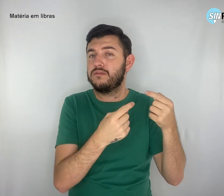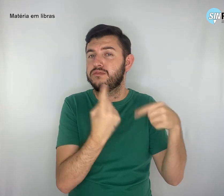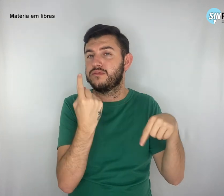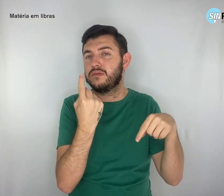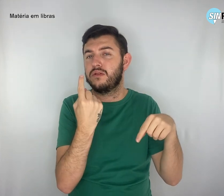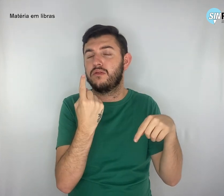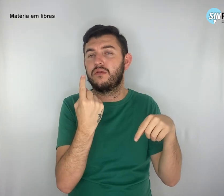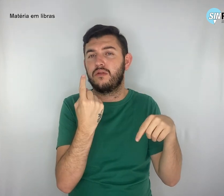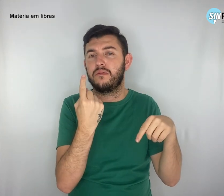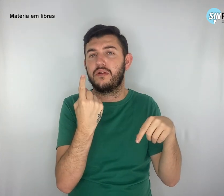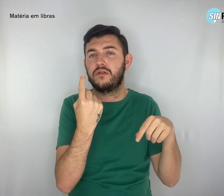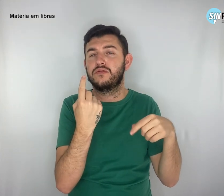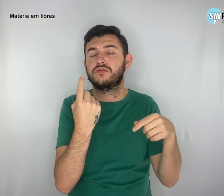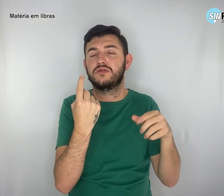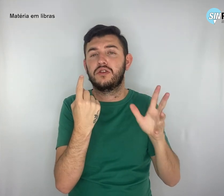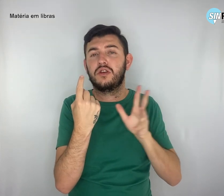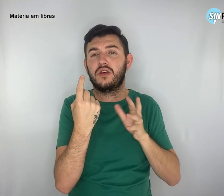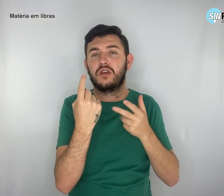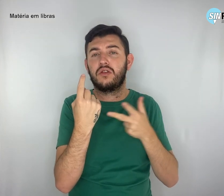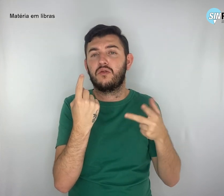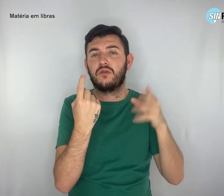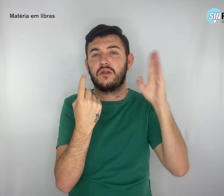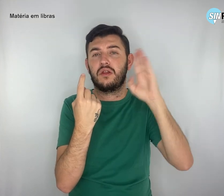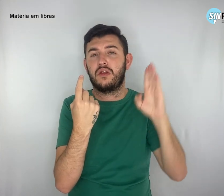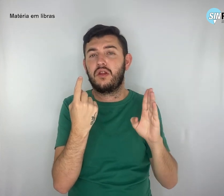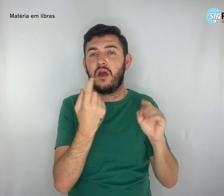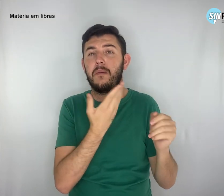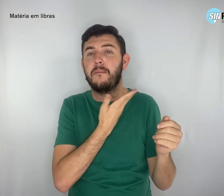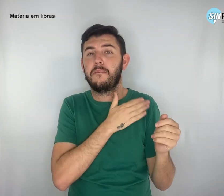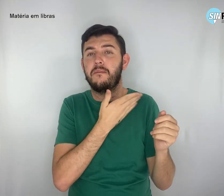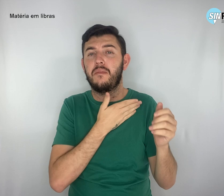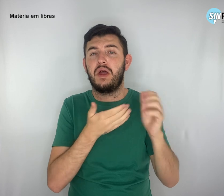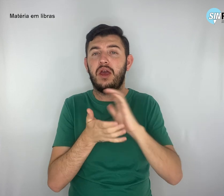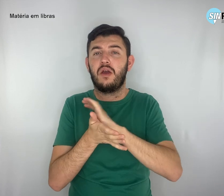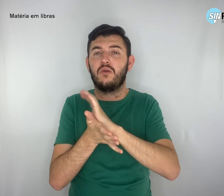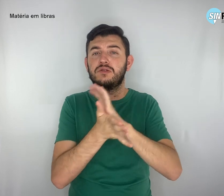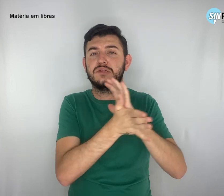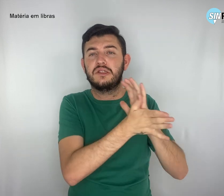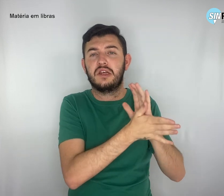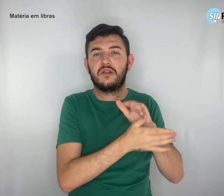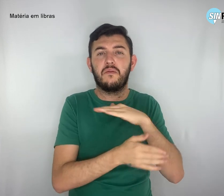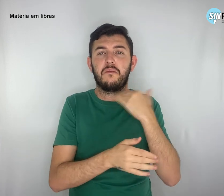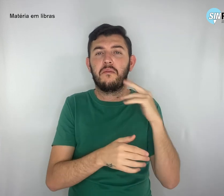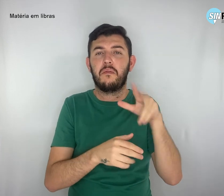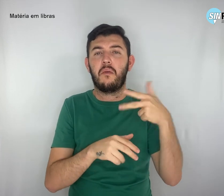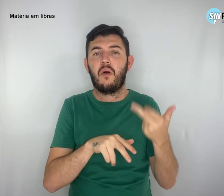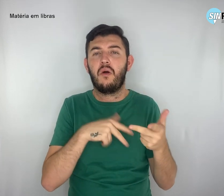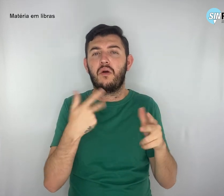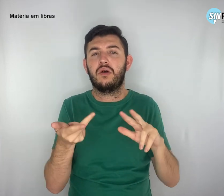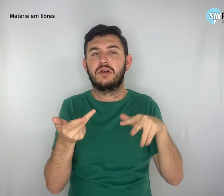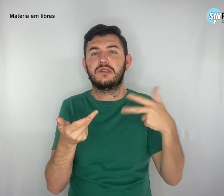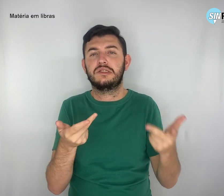riquezas nacionais, preconceitos, mortes e todo tipo de discriminação,